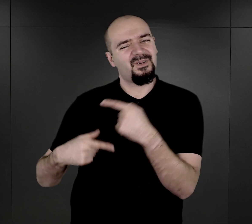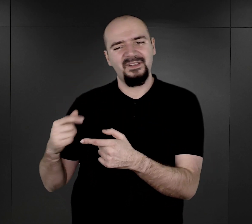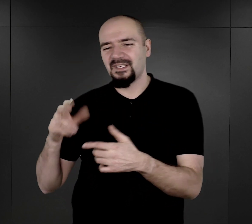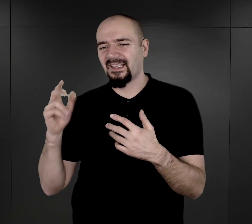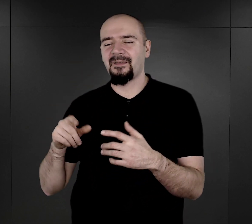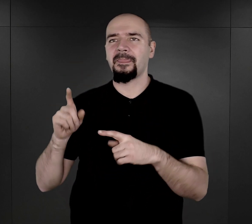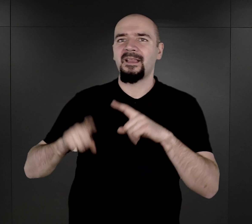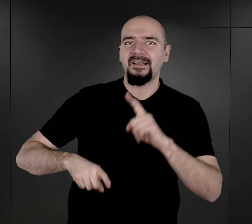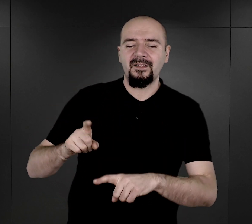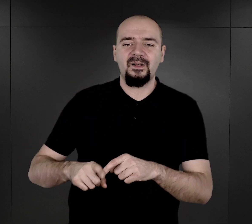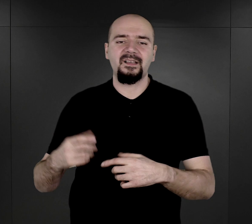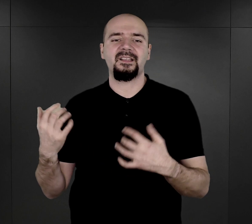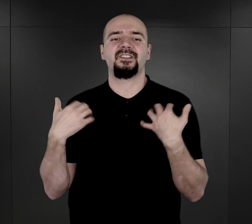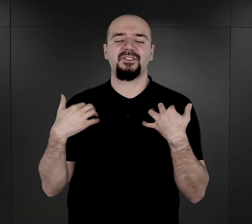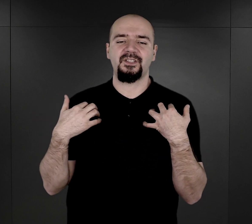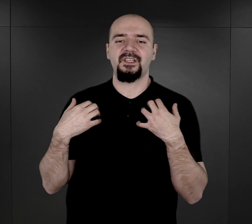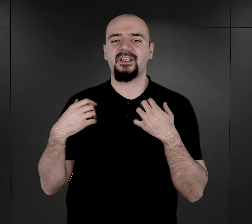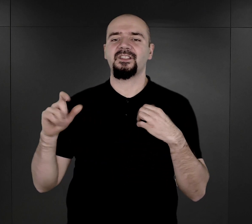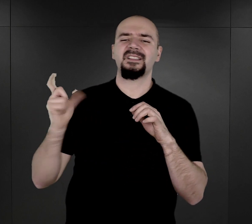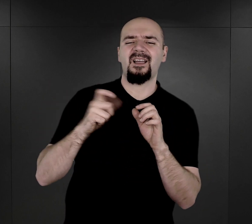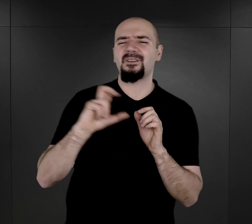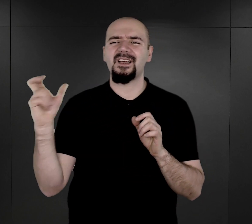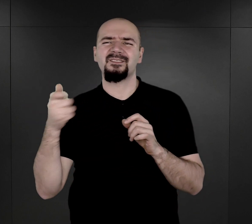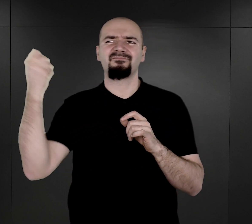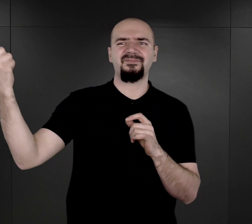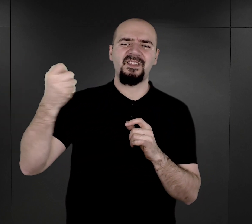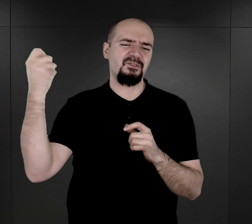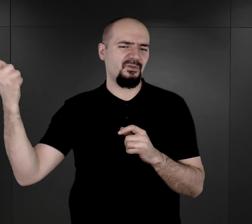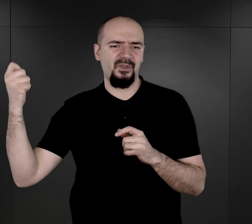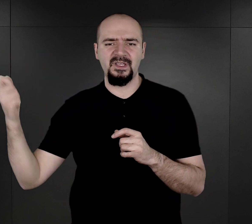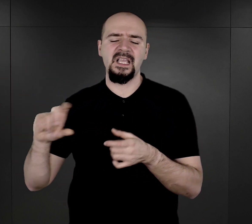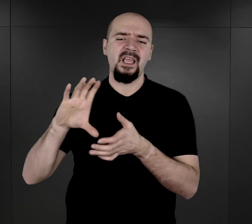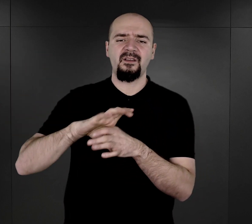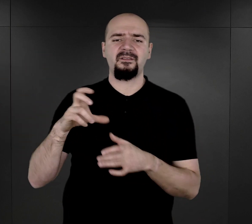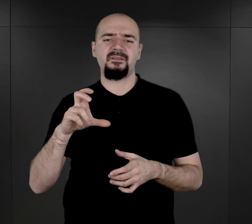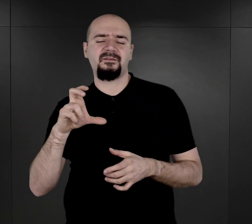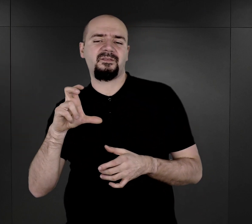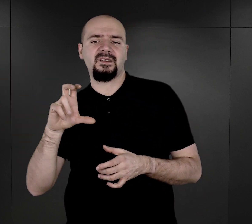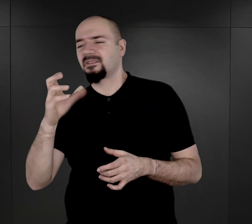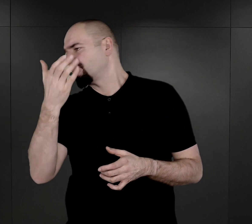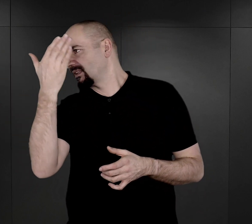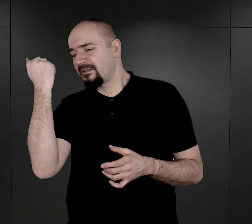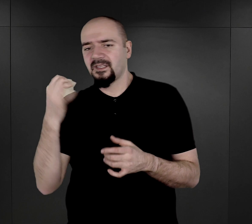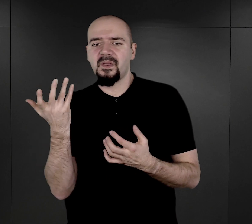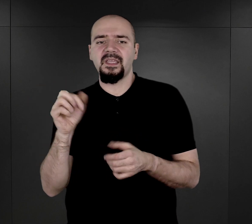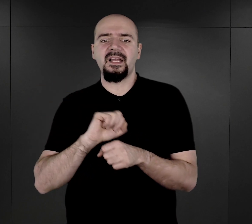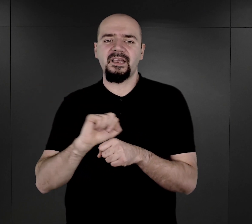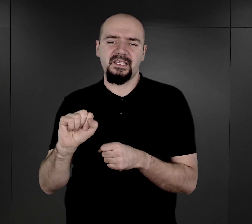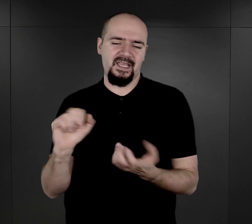nomadyczny, czyli przemieszczając się. W związku z tym ich całkowita liczba nie była znana.